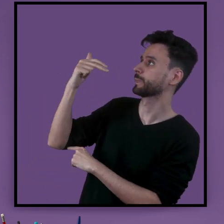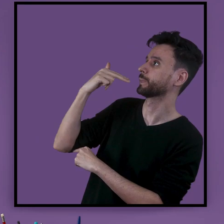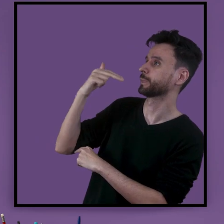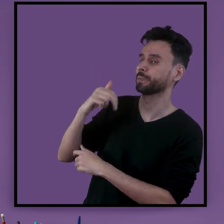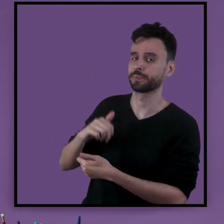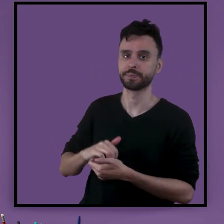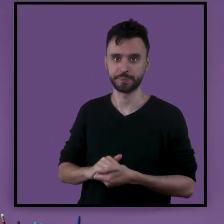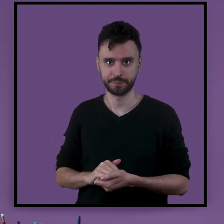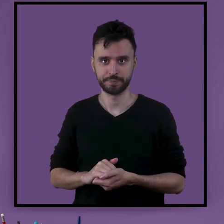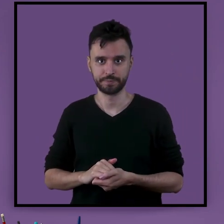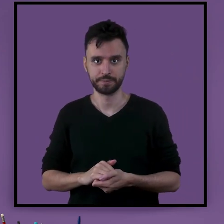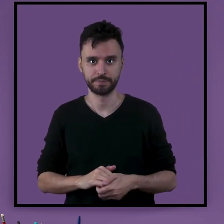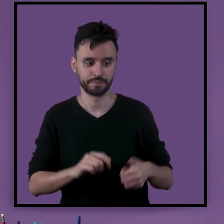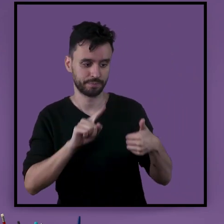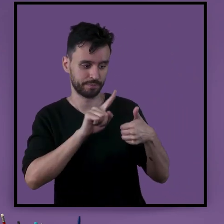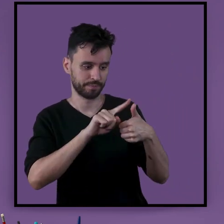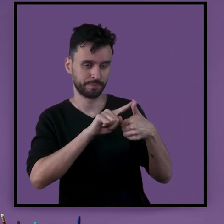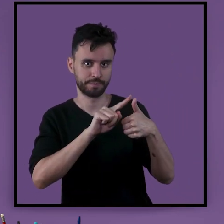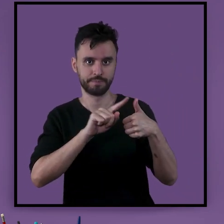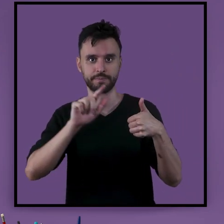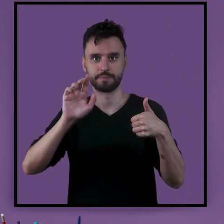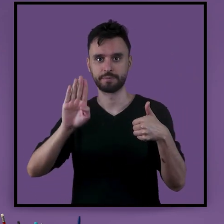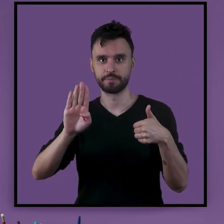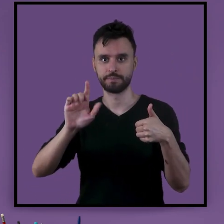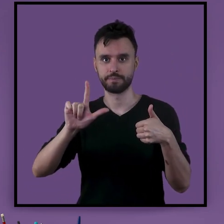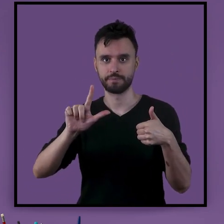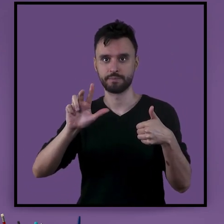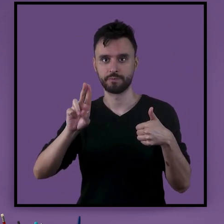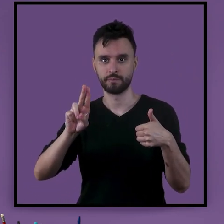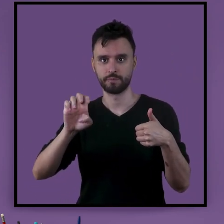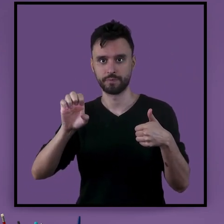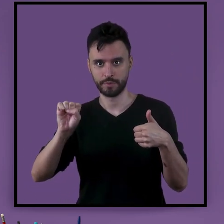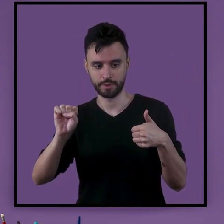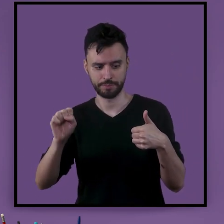internacionais. O primeiro deles é o blues.